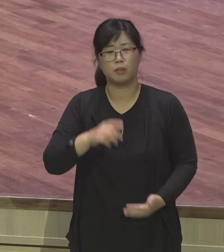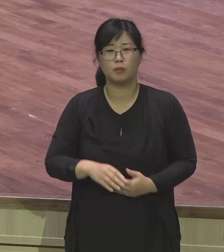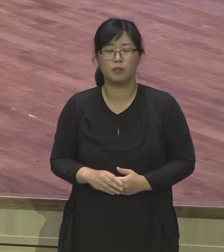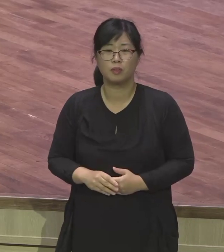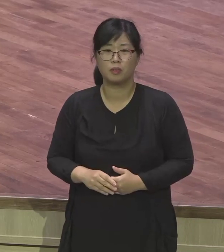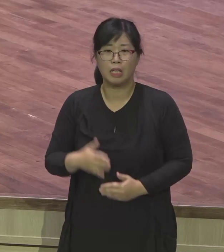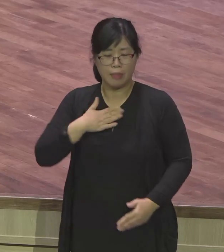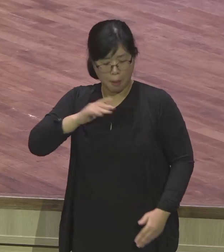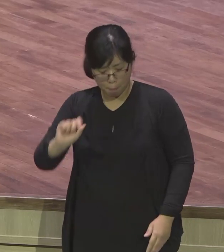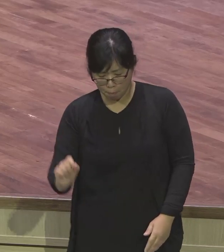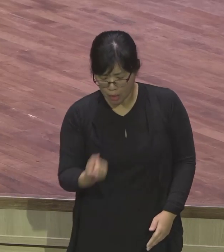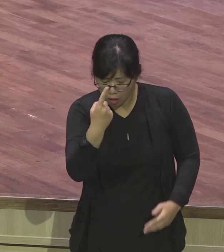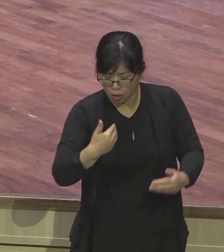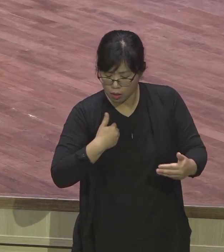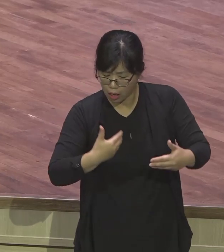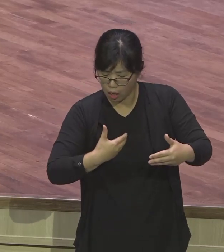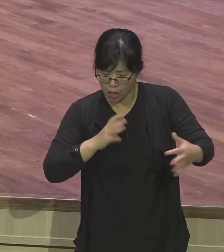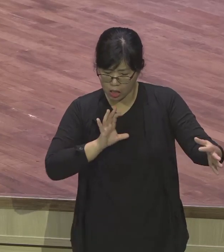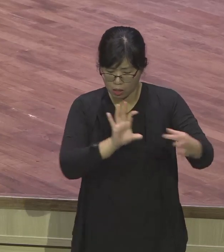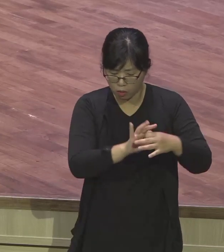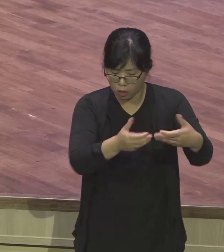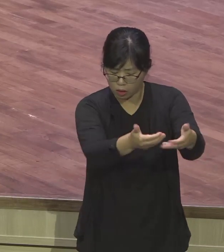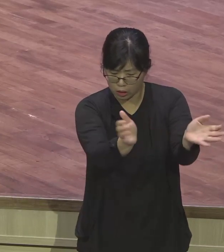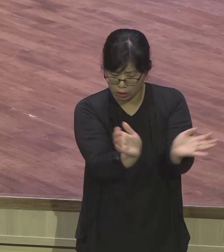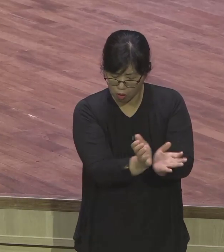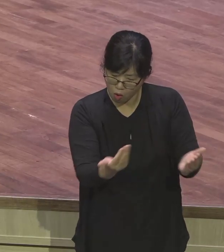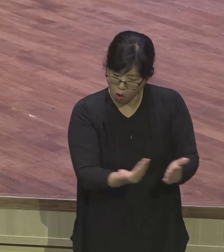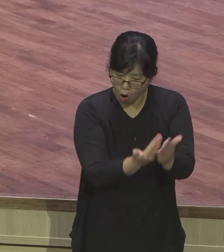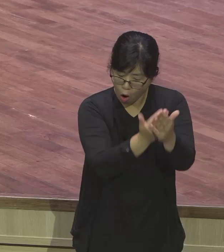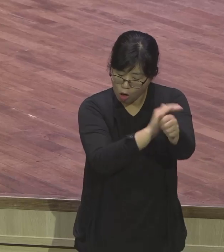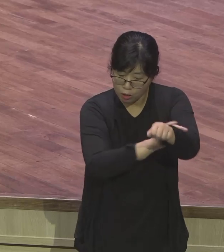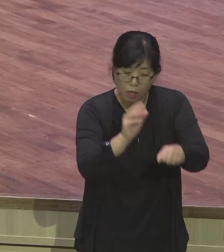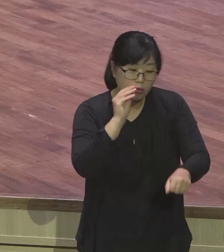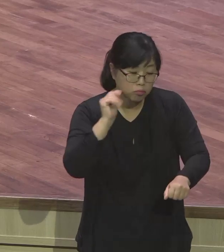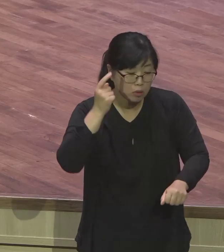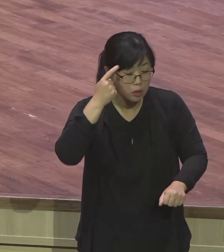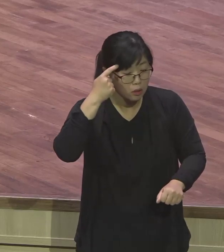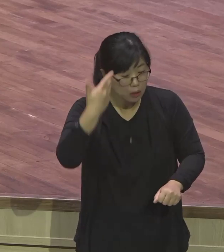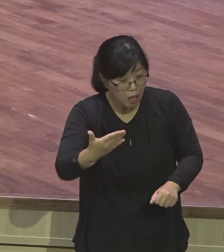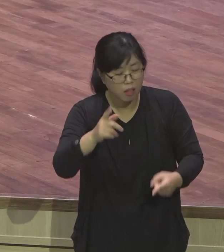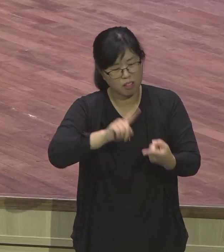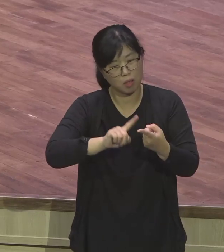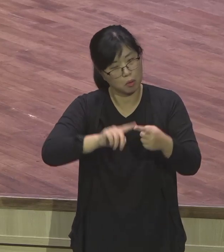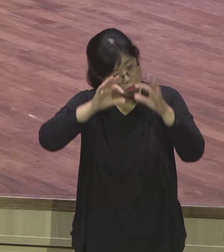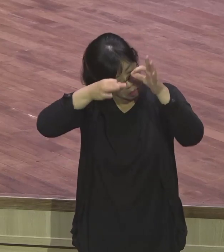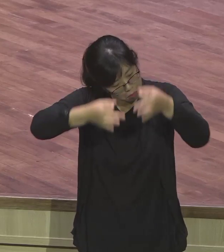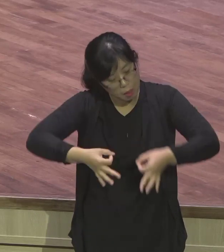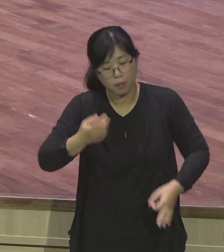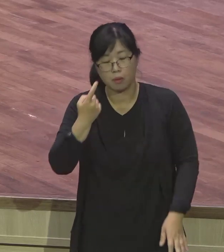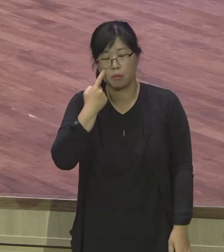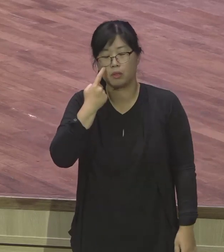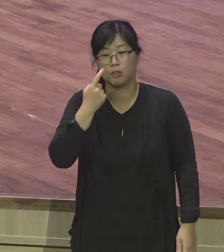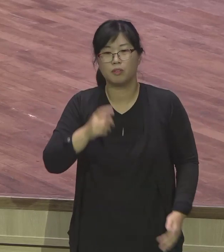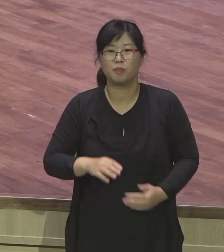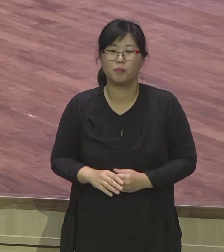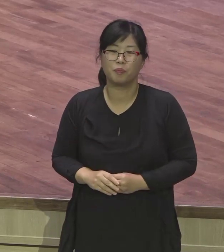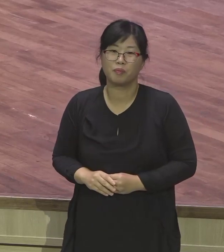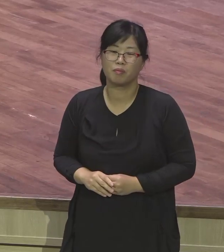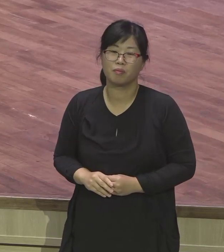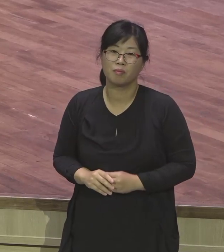오직 여호와의 뜻만이 완전히 서리라 이 언약이 성취되는 삶 속에 있는